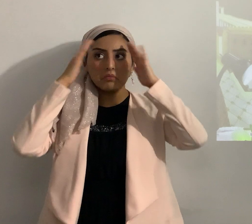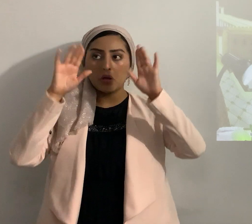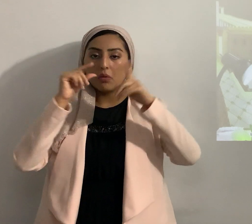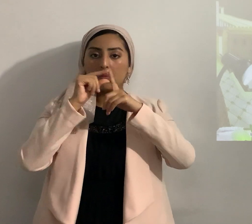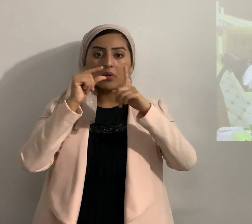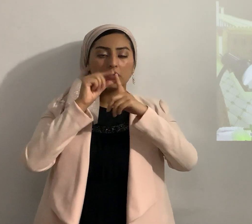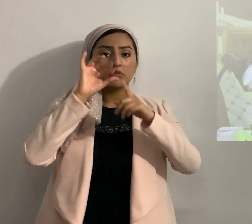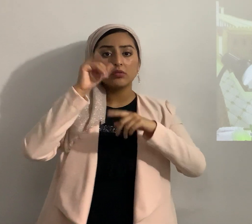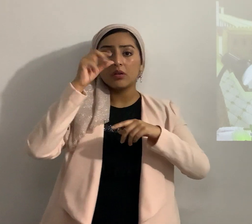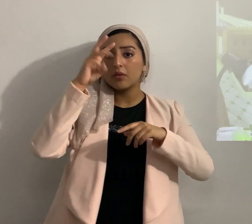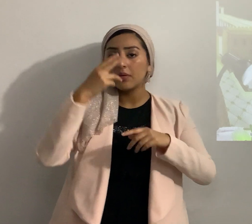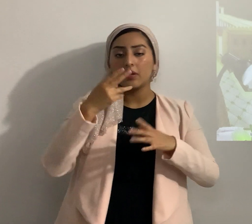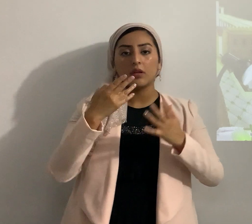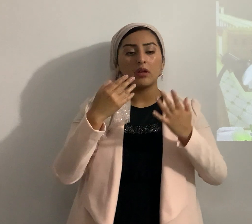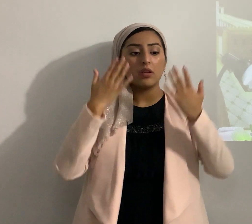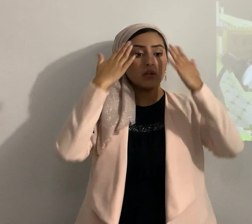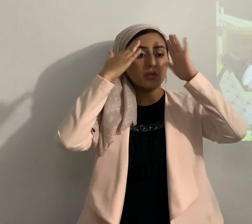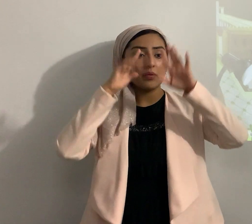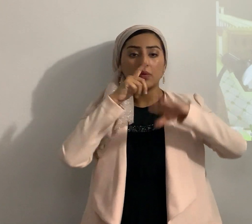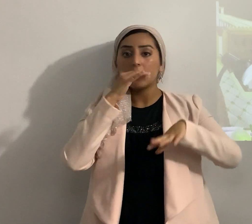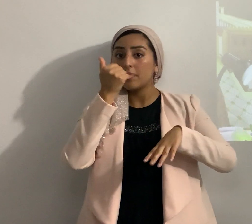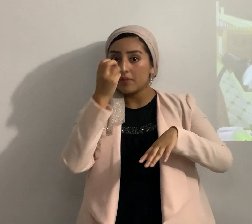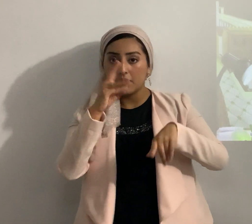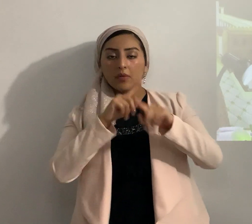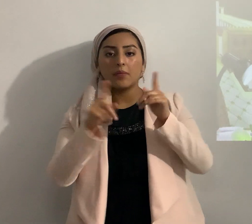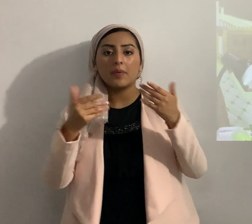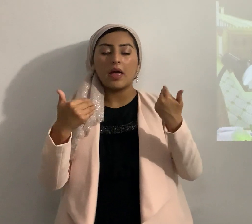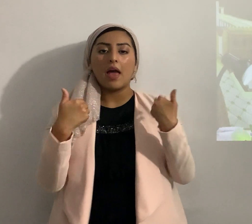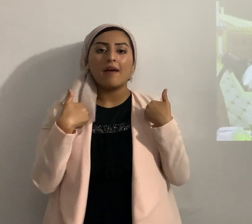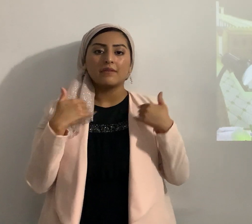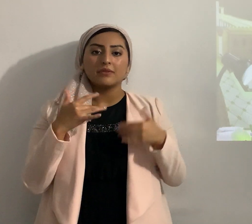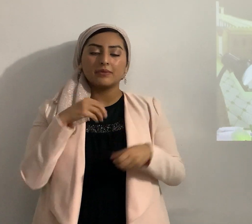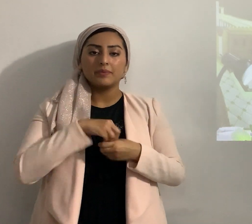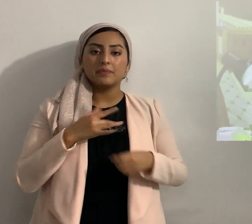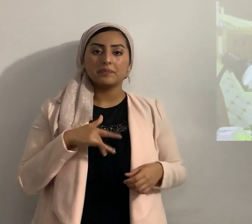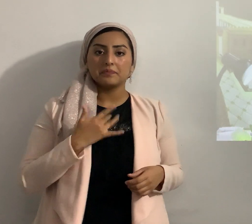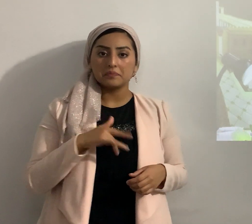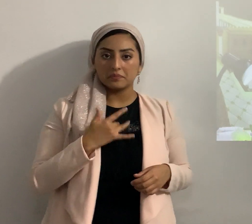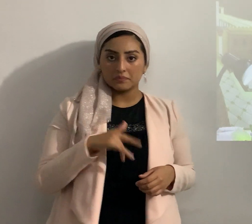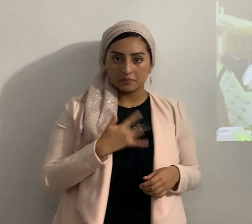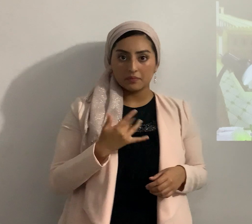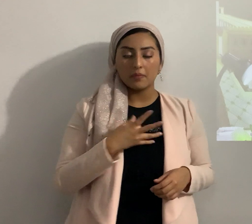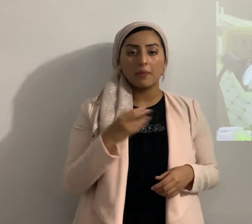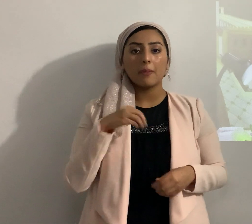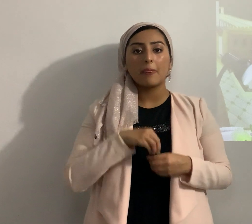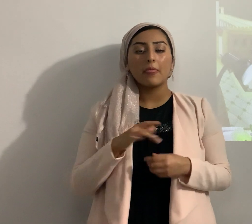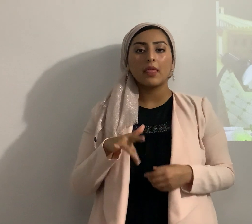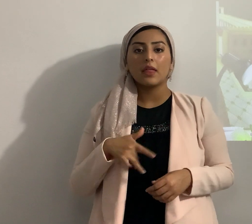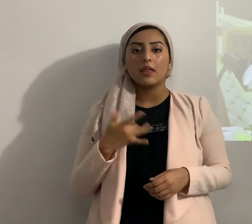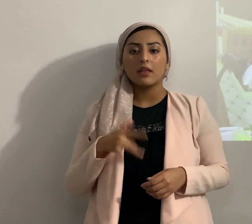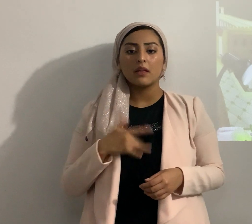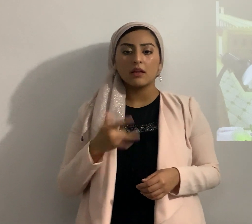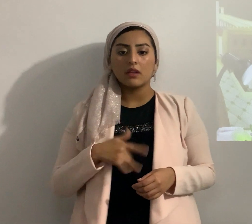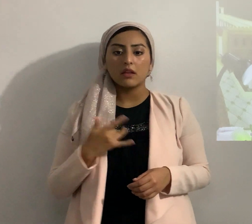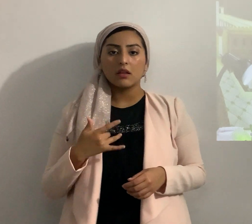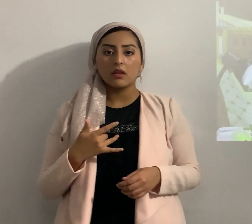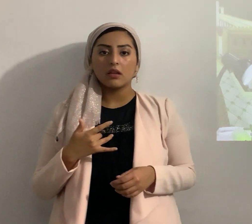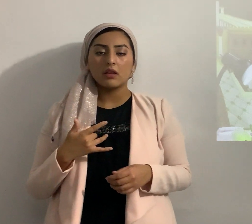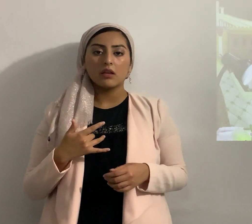de Yahweh no conoce quien es pero tiene una conciencia y la conciencia nos acusa o